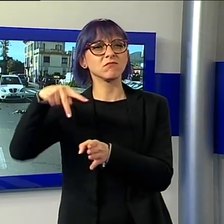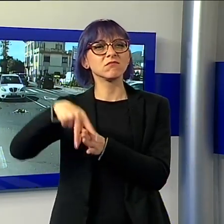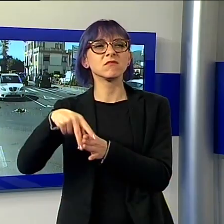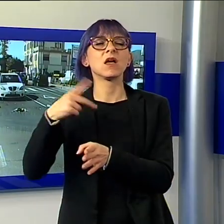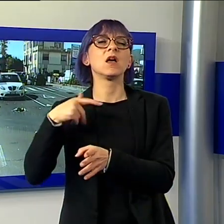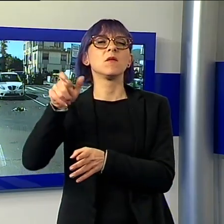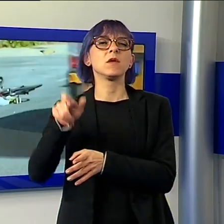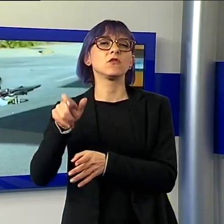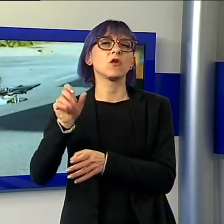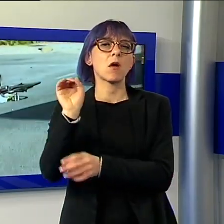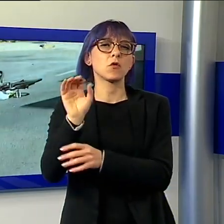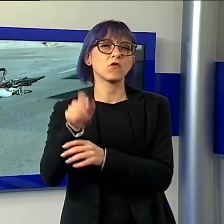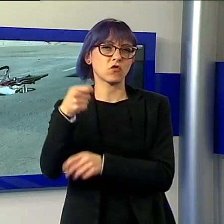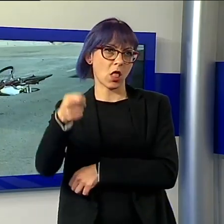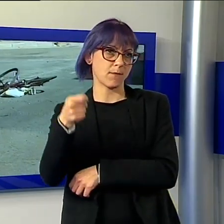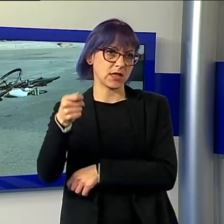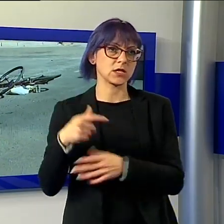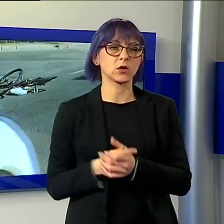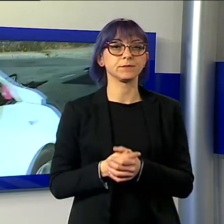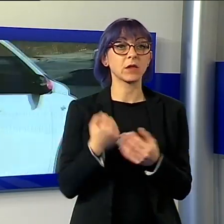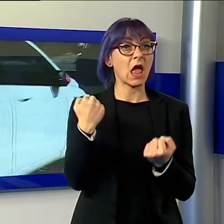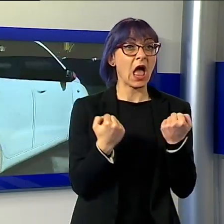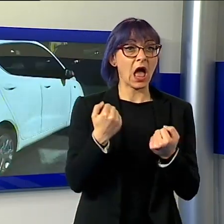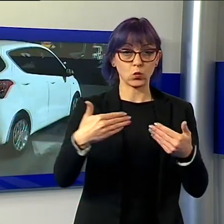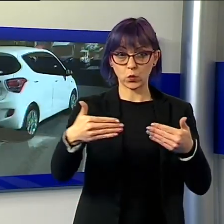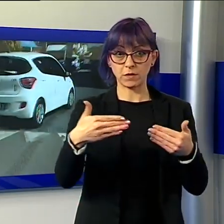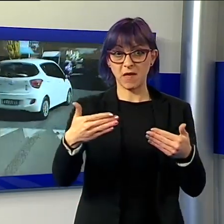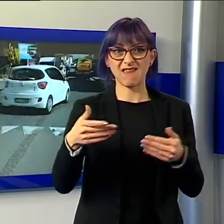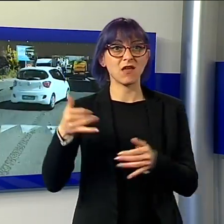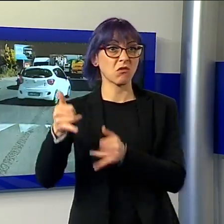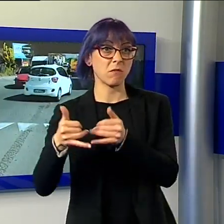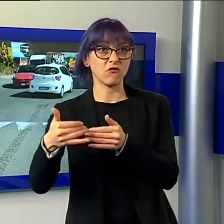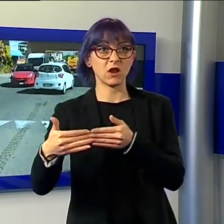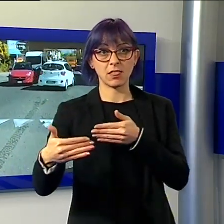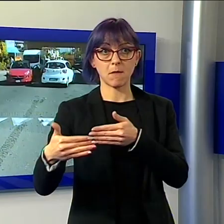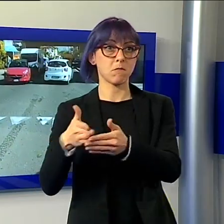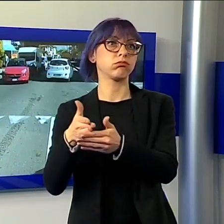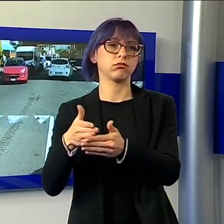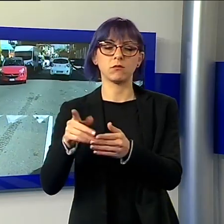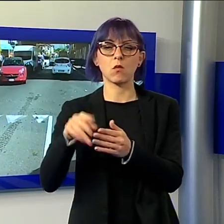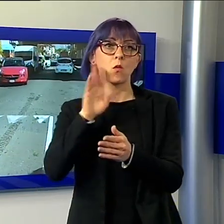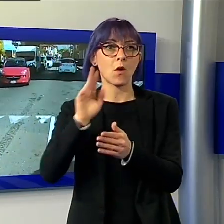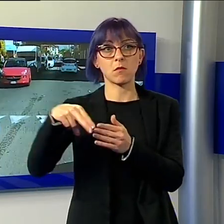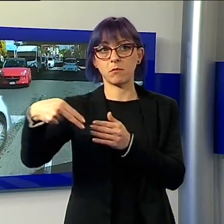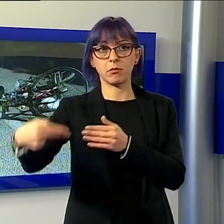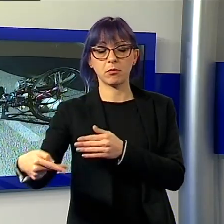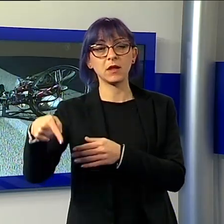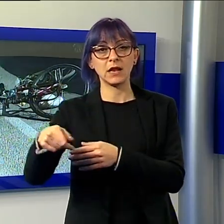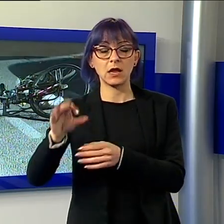Pontetetto. L'auto ha urtato la bici con lo specchietto e l'anziano è finito a terra. Sarebbe svenuto per qualche secondo ma poi ha ripreso